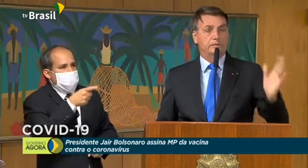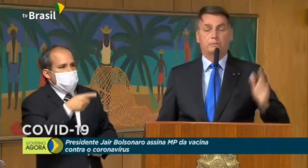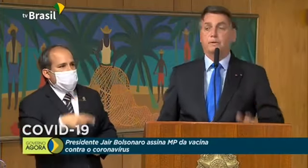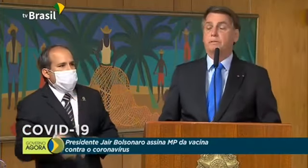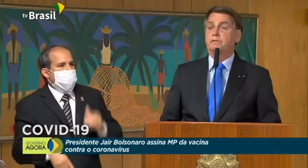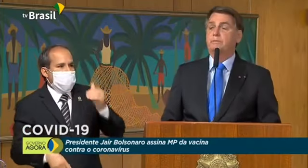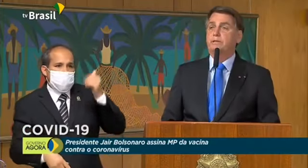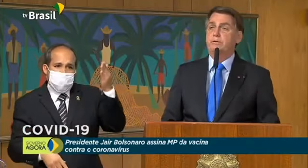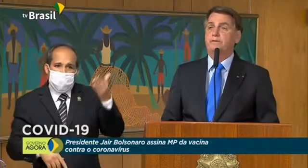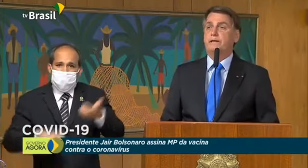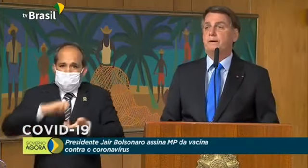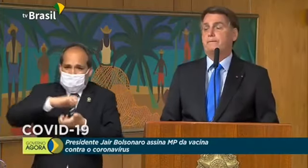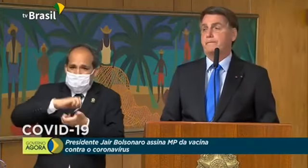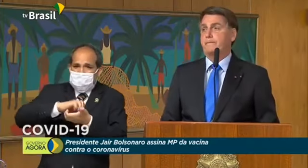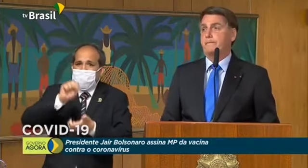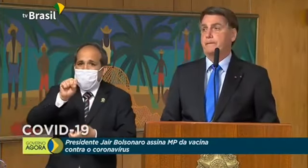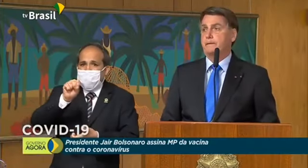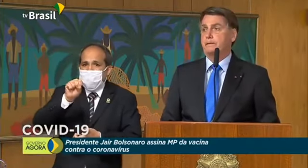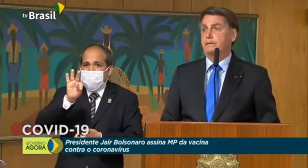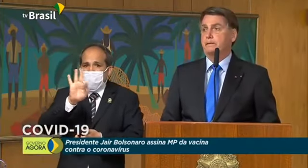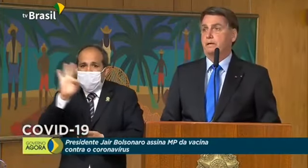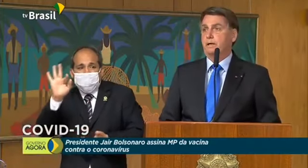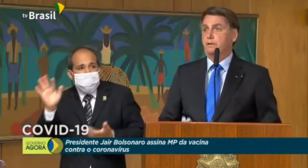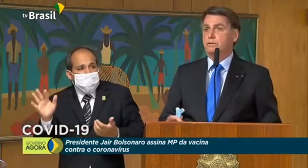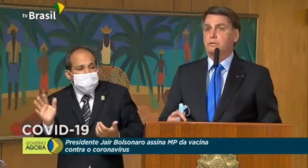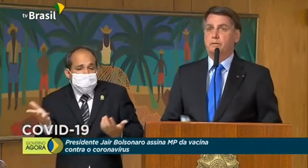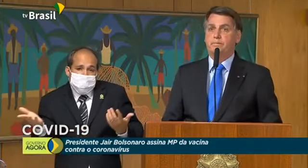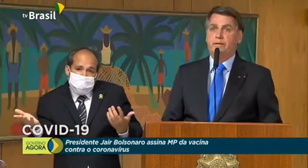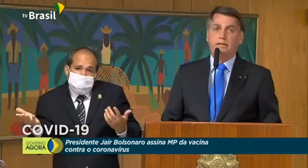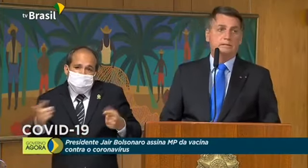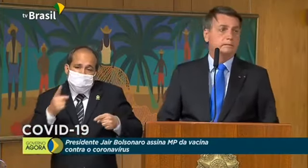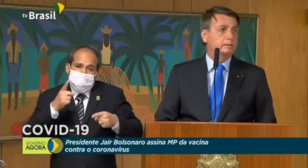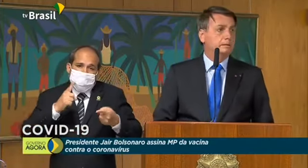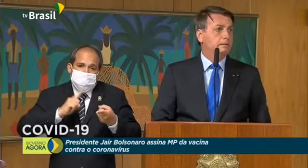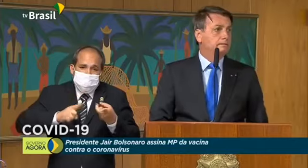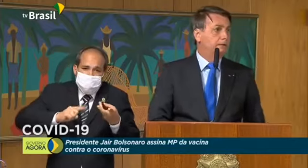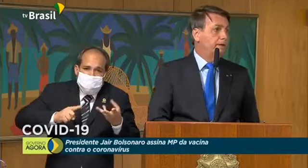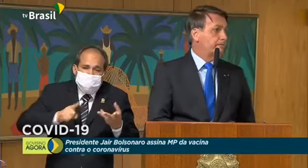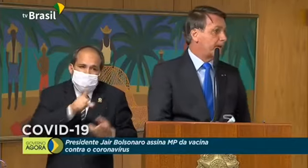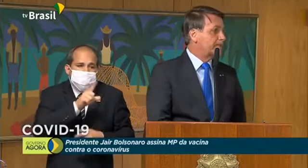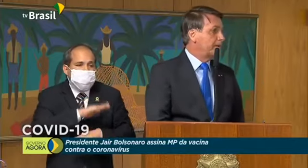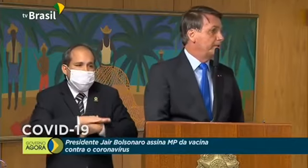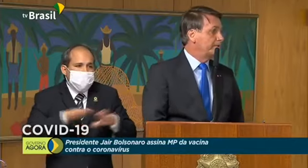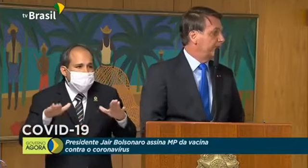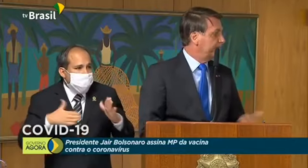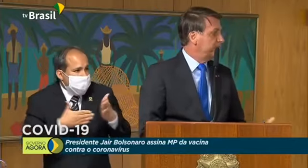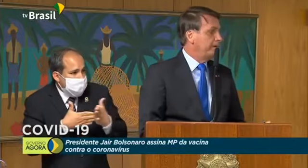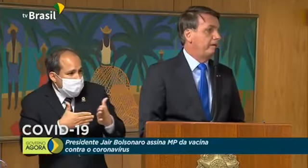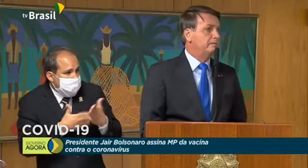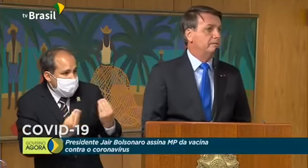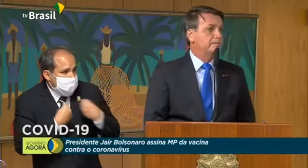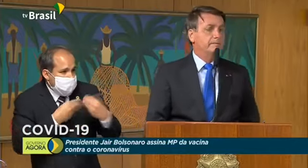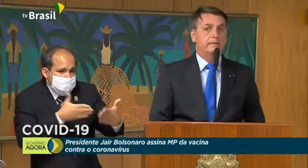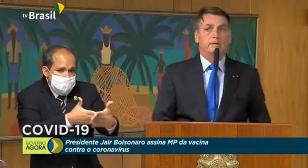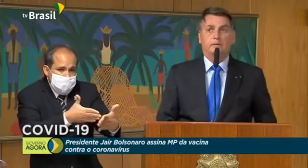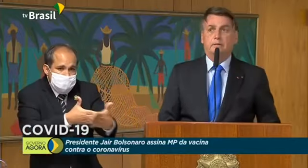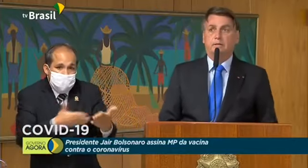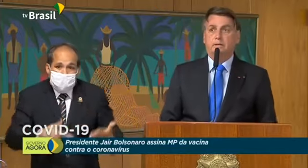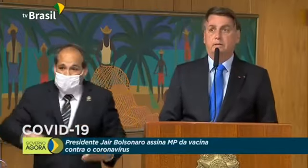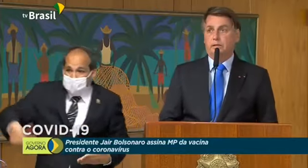esquerda aqui, o Supremo Tribunal Federal. A nós, coube apenas, praticamente, fornecer meios